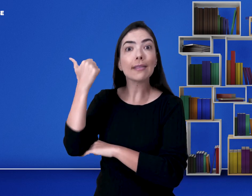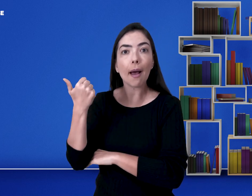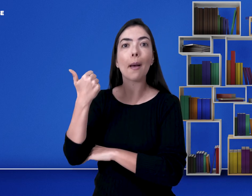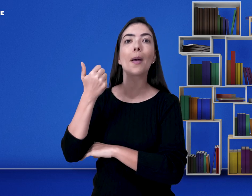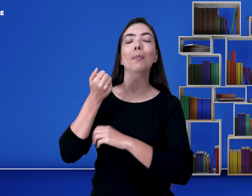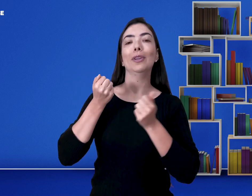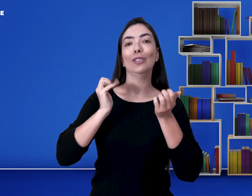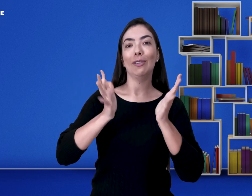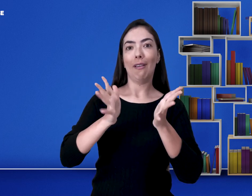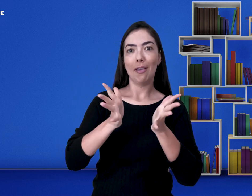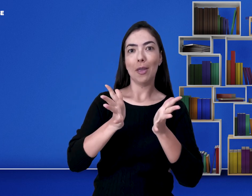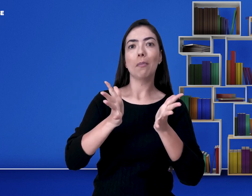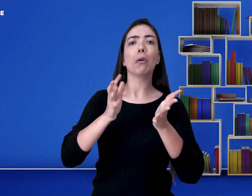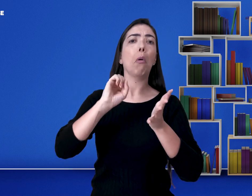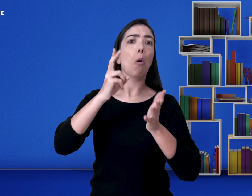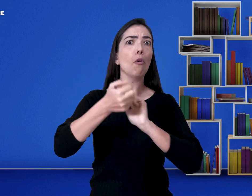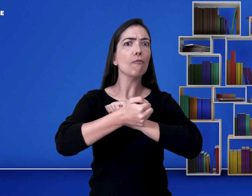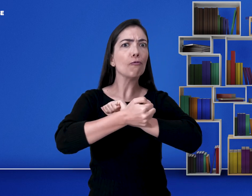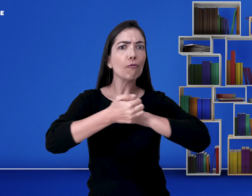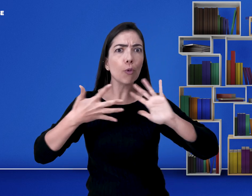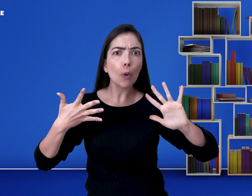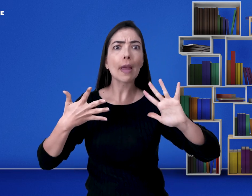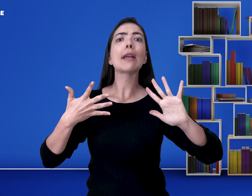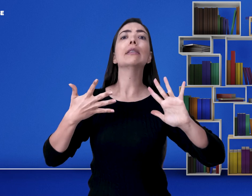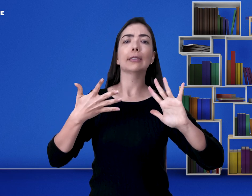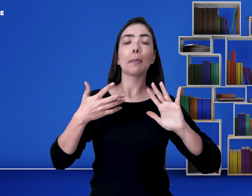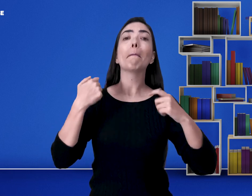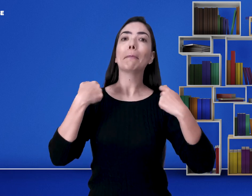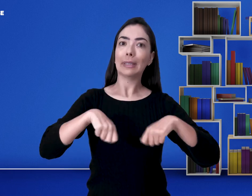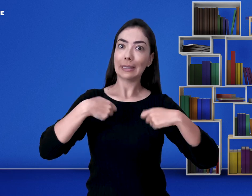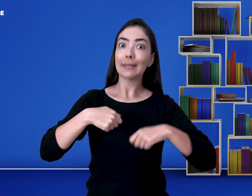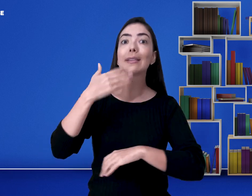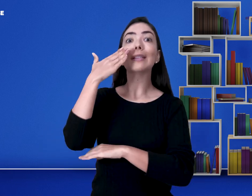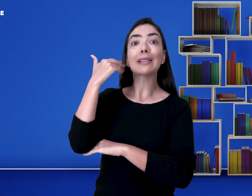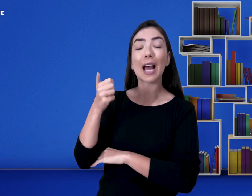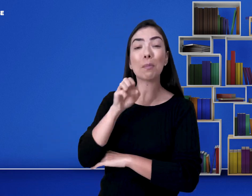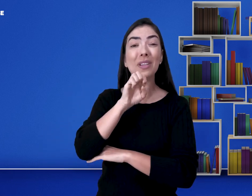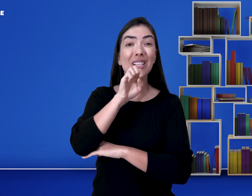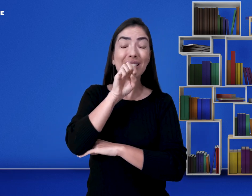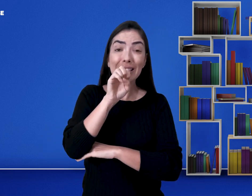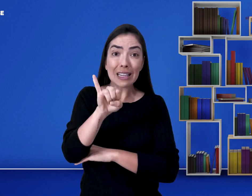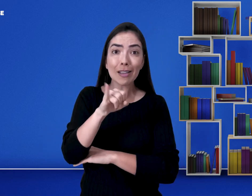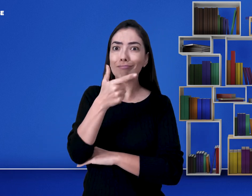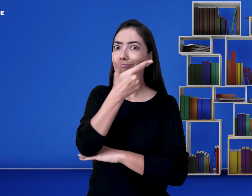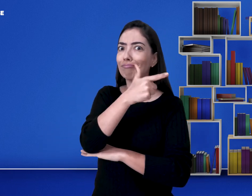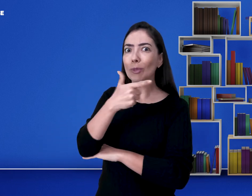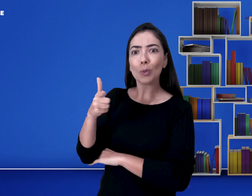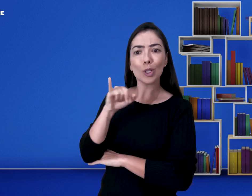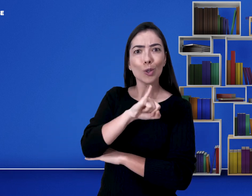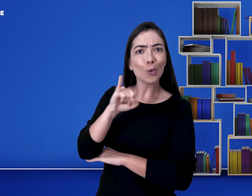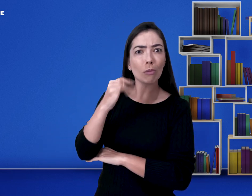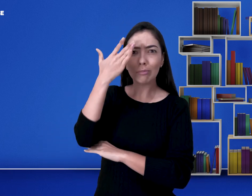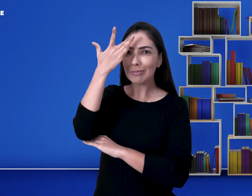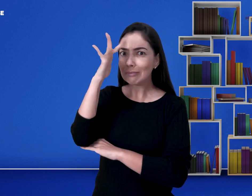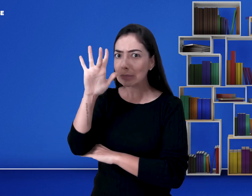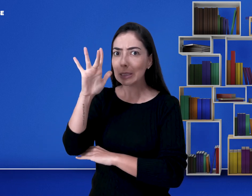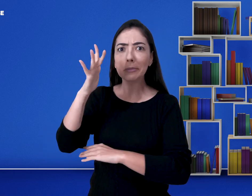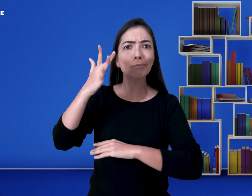precisa saber libras. Ou até ser fluente. Se o instrutor não souber libras,